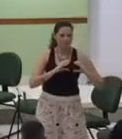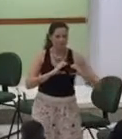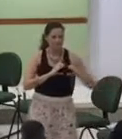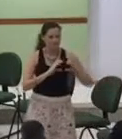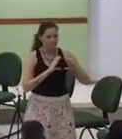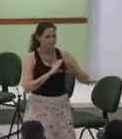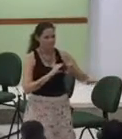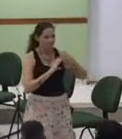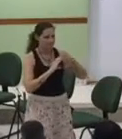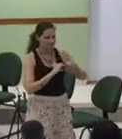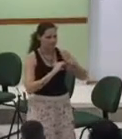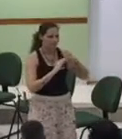coração